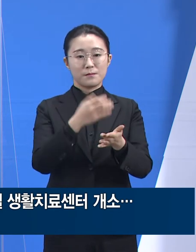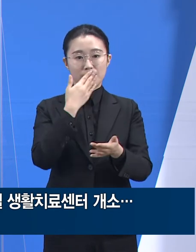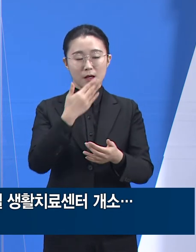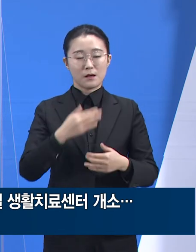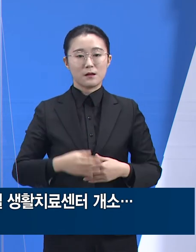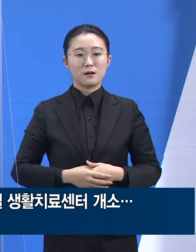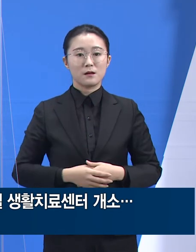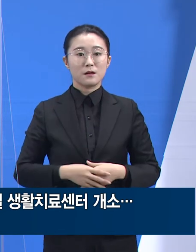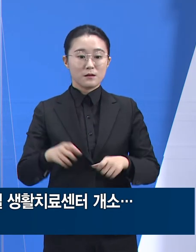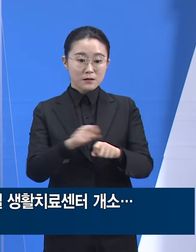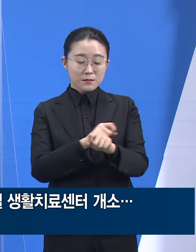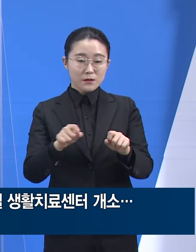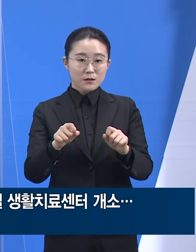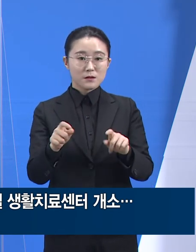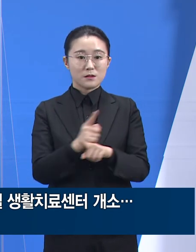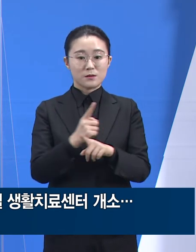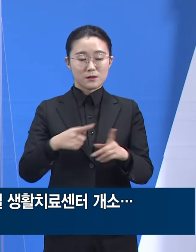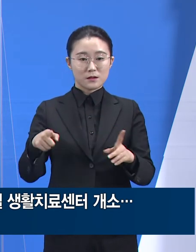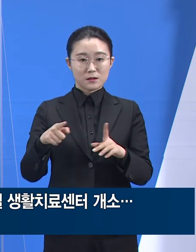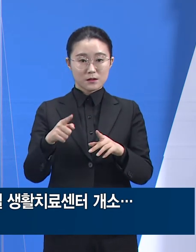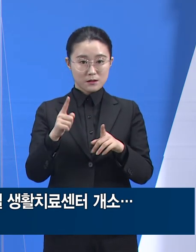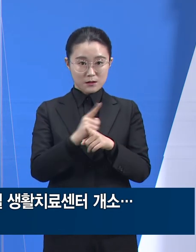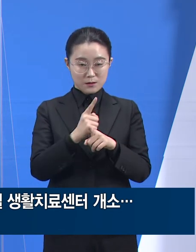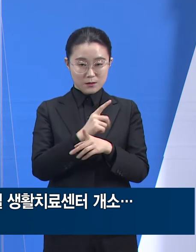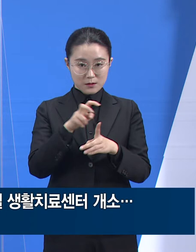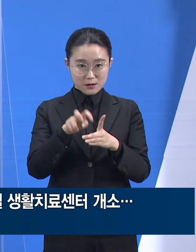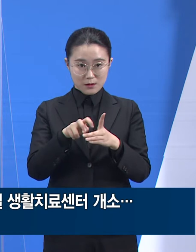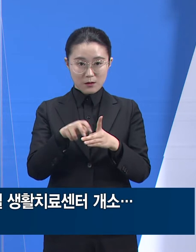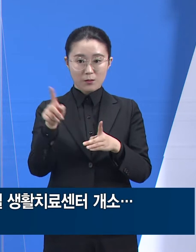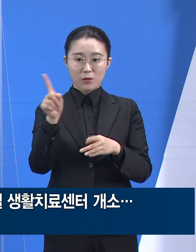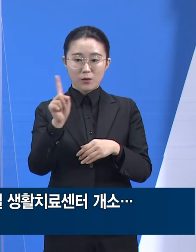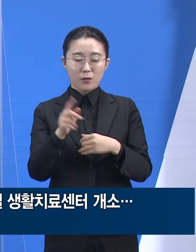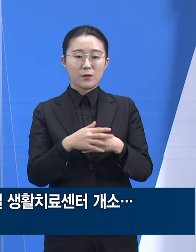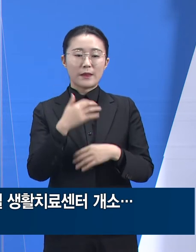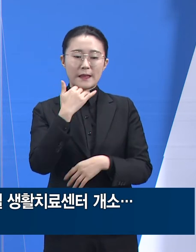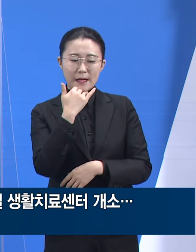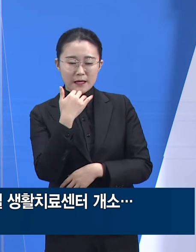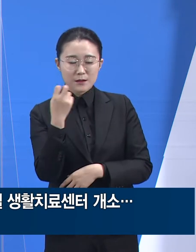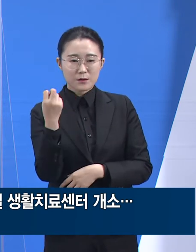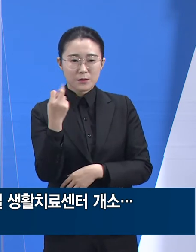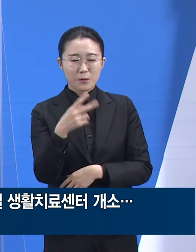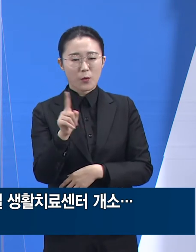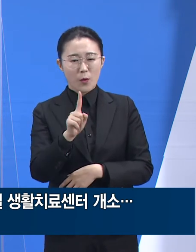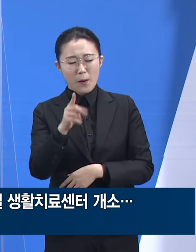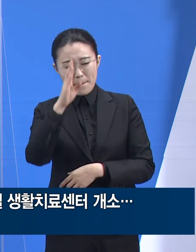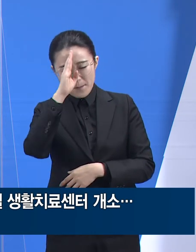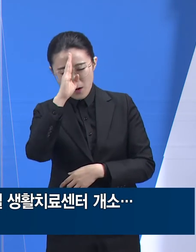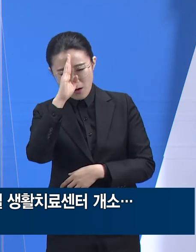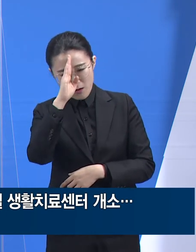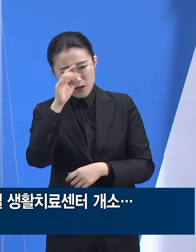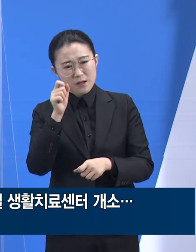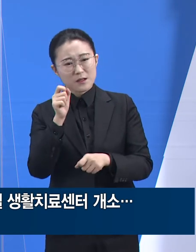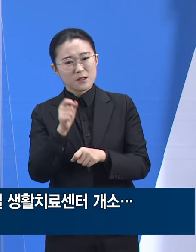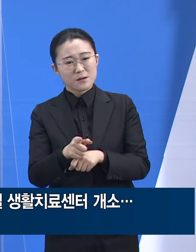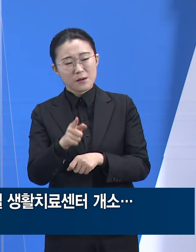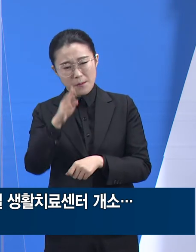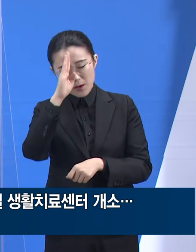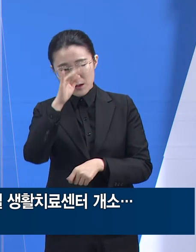특별생활치료센터는 연령 또는 기저질환 요인 때문에 일반생활치료센터 입소가 어려운